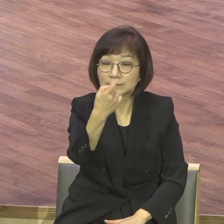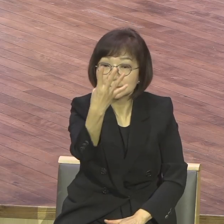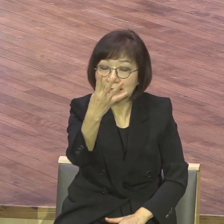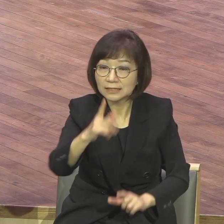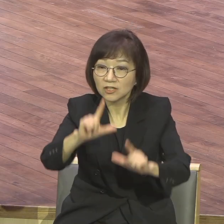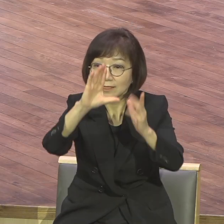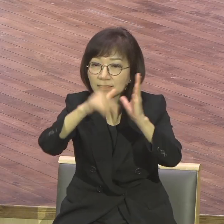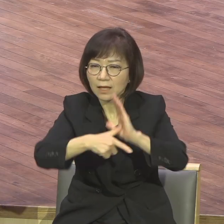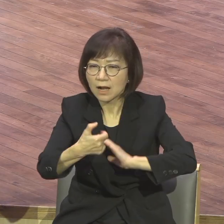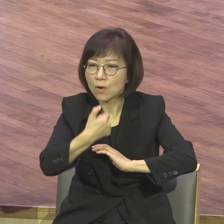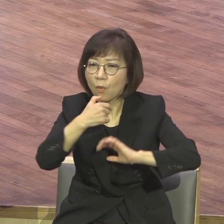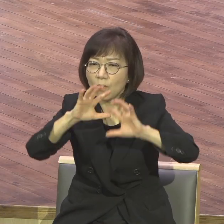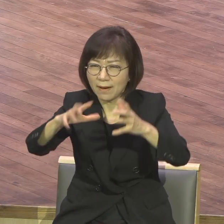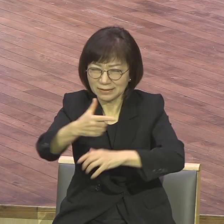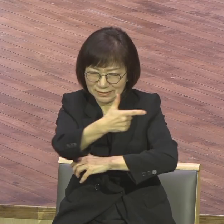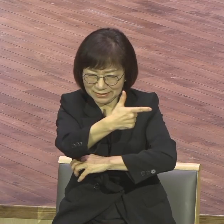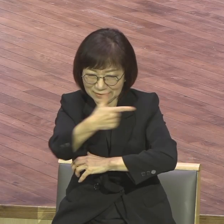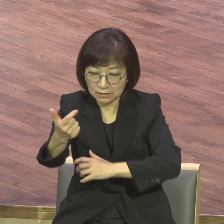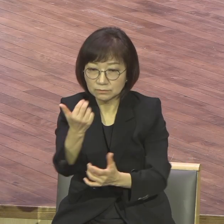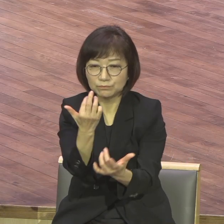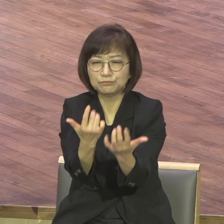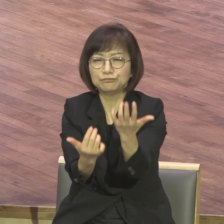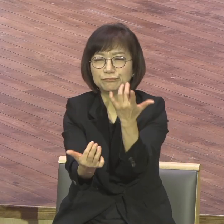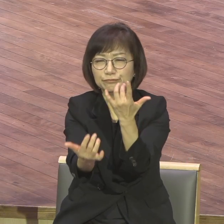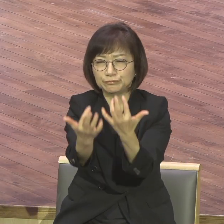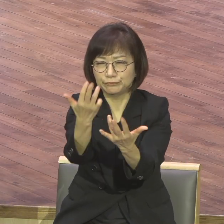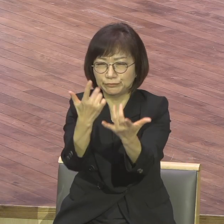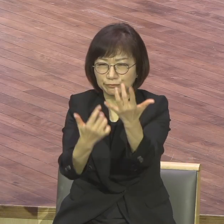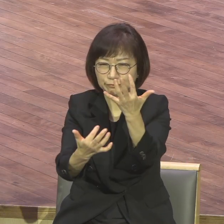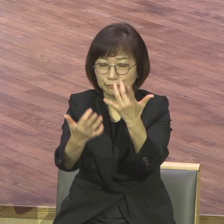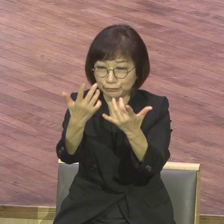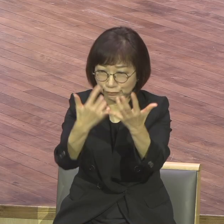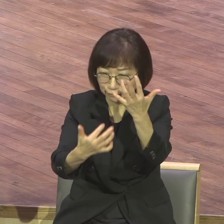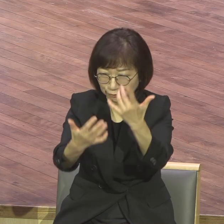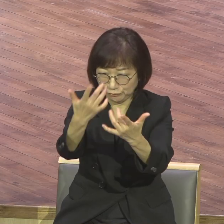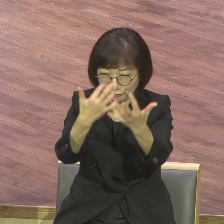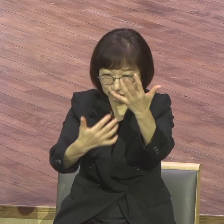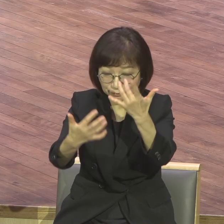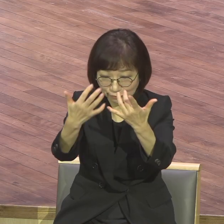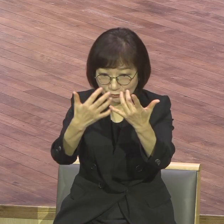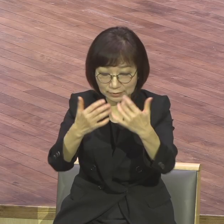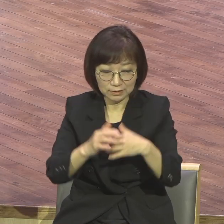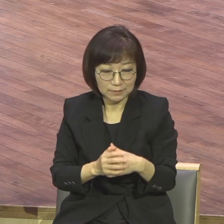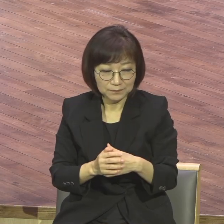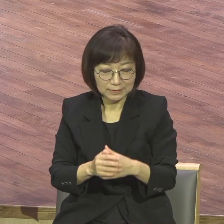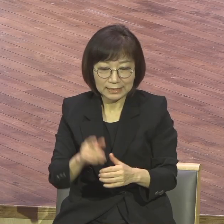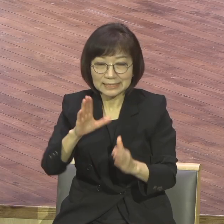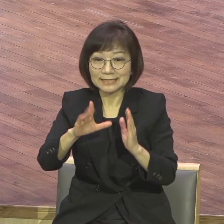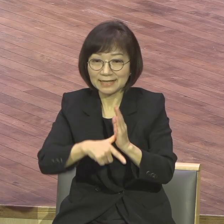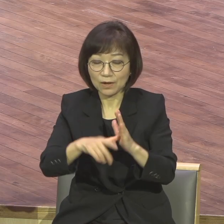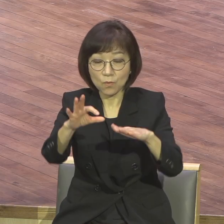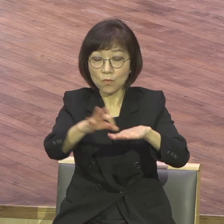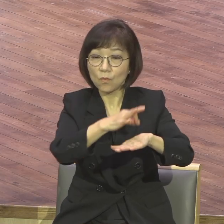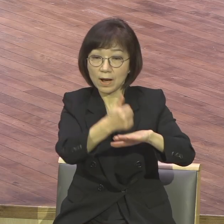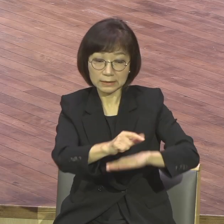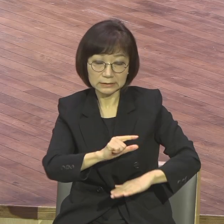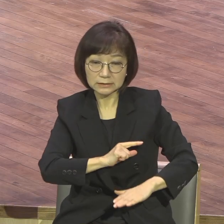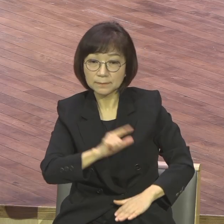대화제 사건이 일어났어요. 로마의 대화제 사건이 났는데 당시 황교했던 네로가 저질렸던 사건이에요.